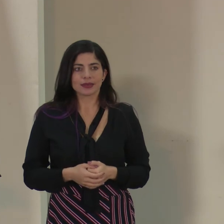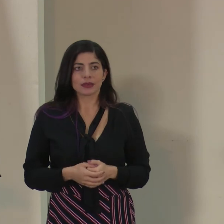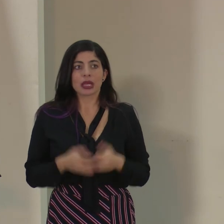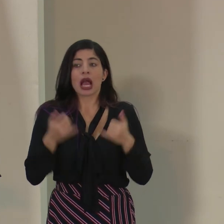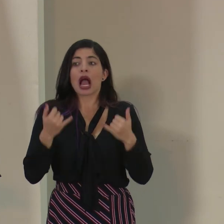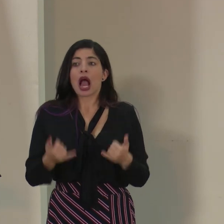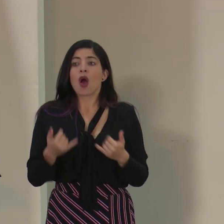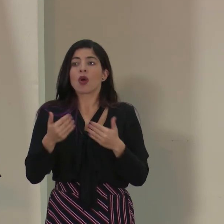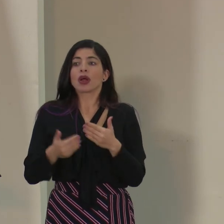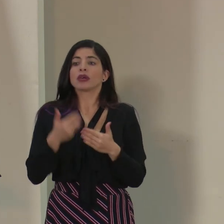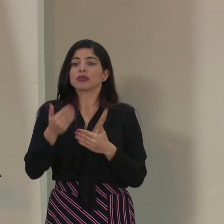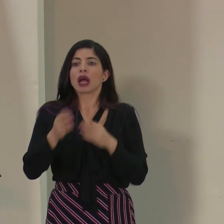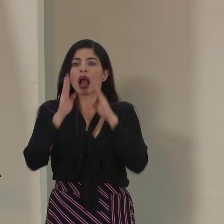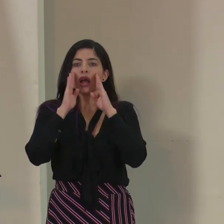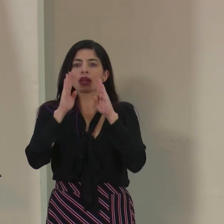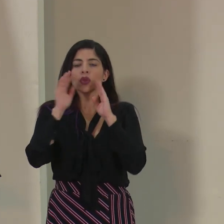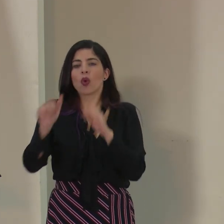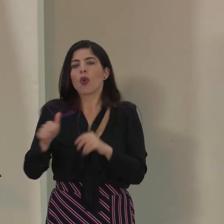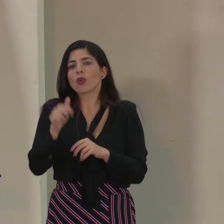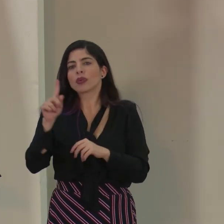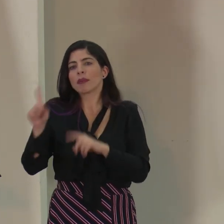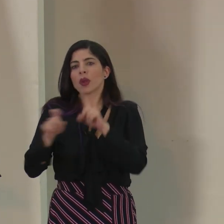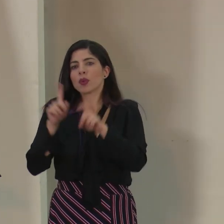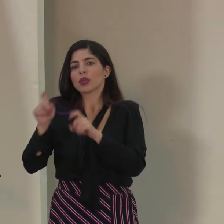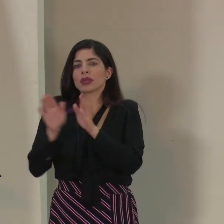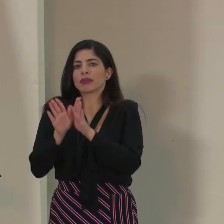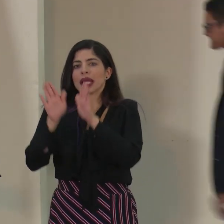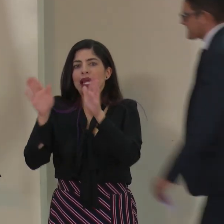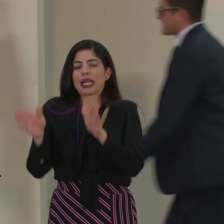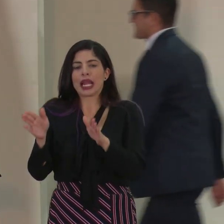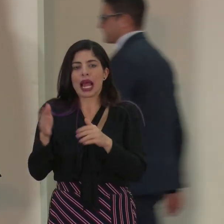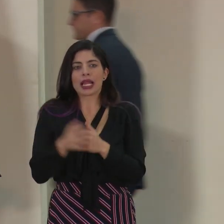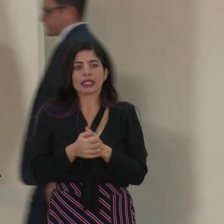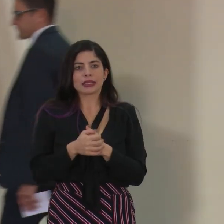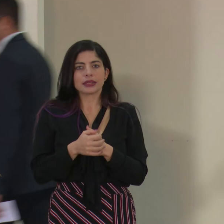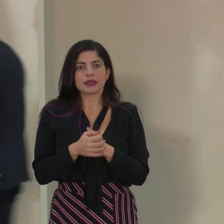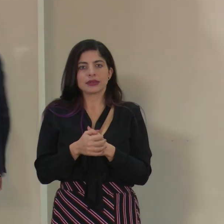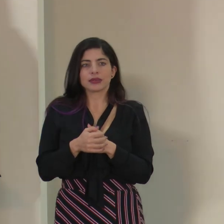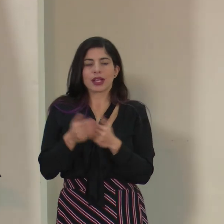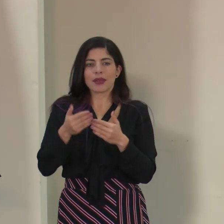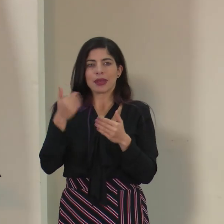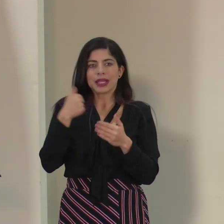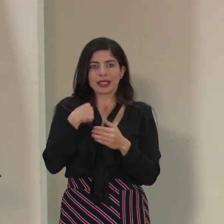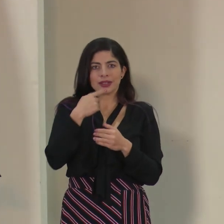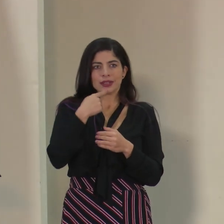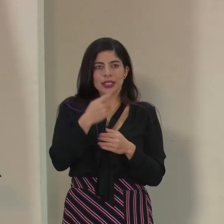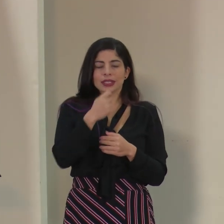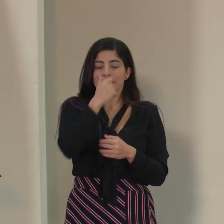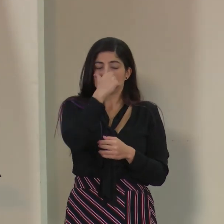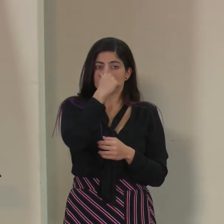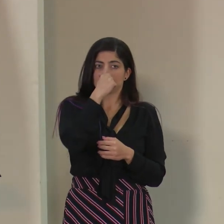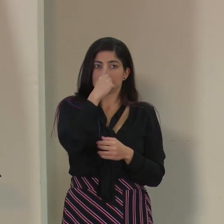Vamos a proceder a atender algunas consultas varias con las indicaciones que les había dado anteriormente.